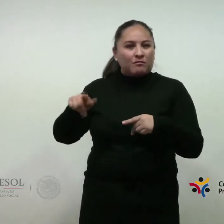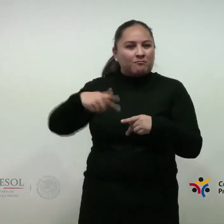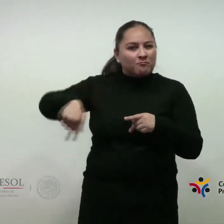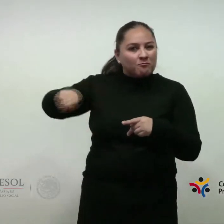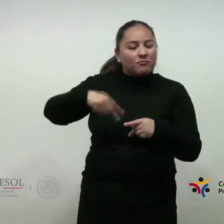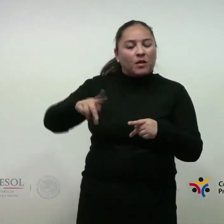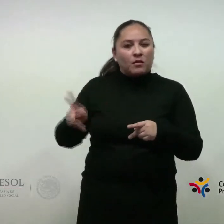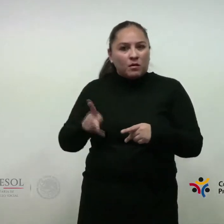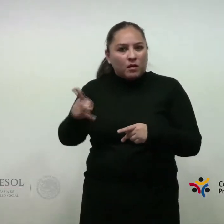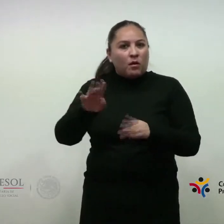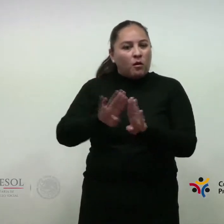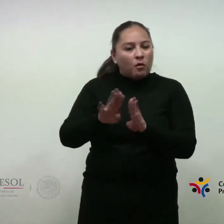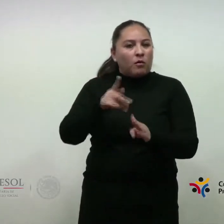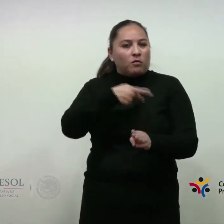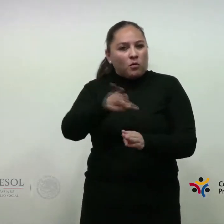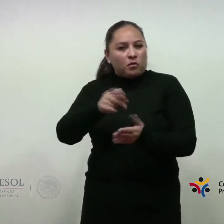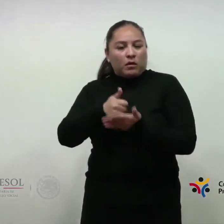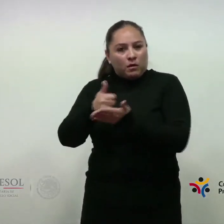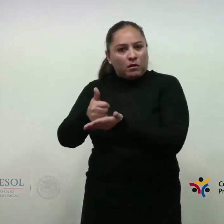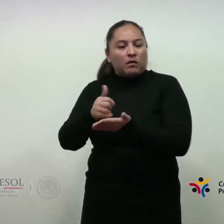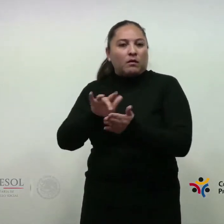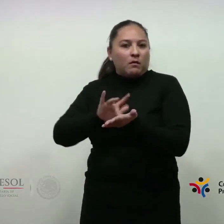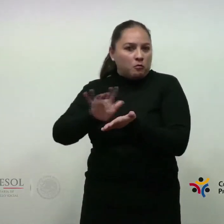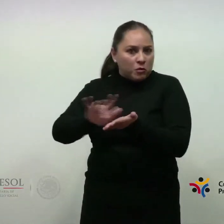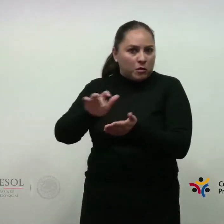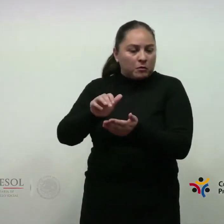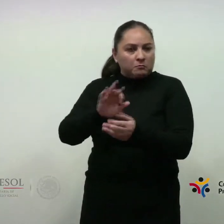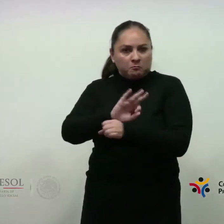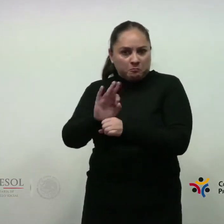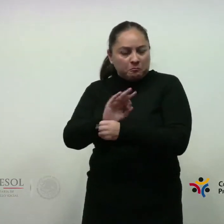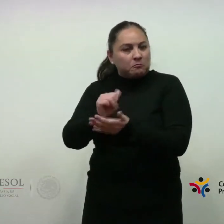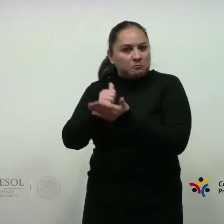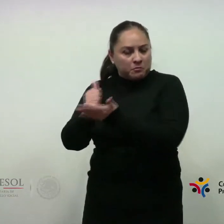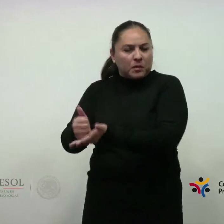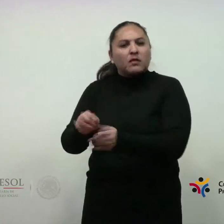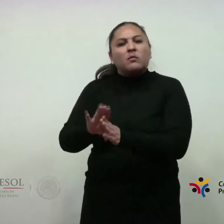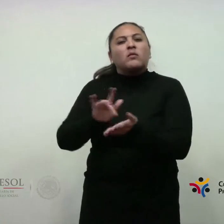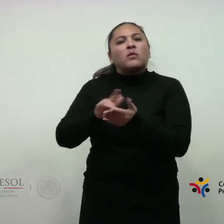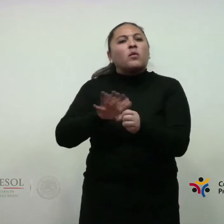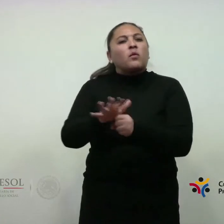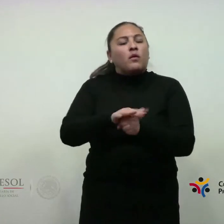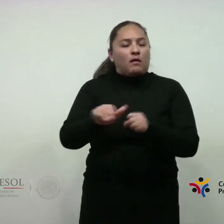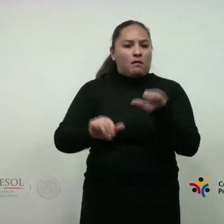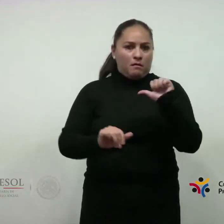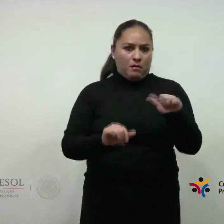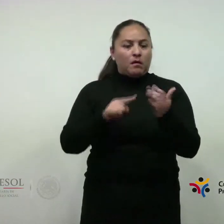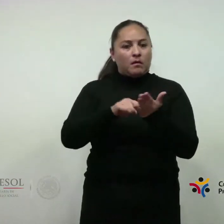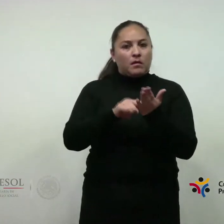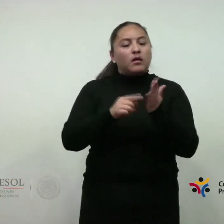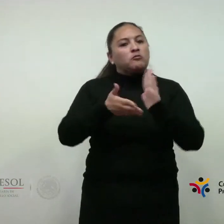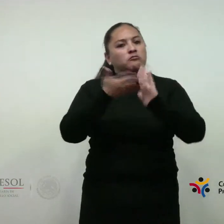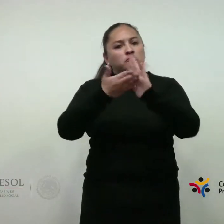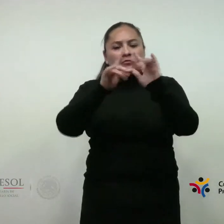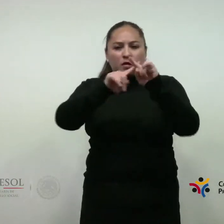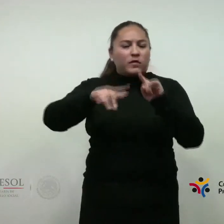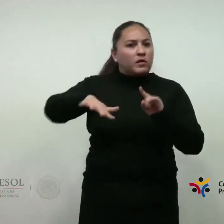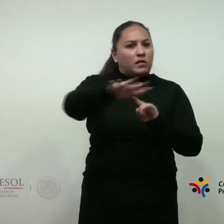y a comunidades en situación de pobreza. ¿Qué apoyos del programa? A. Infraestructura social y de servicios.